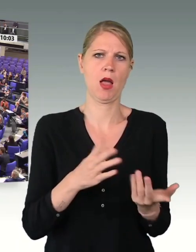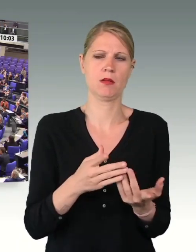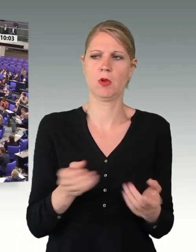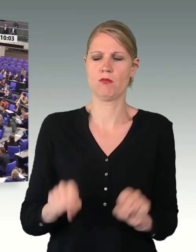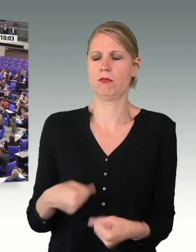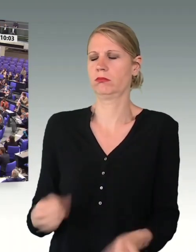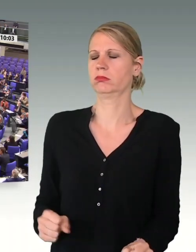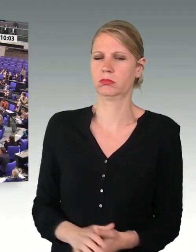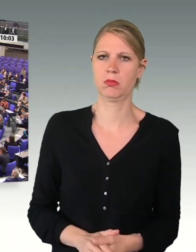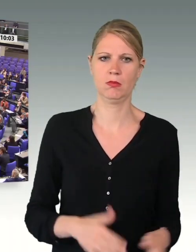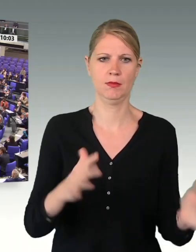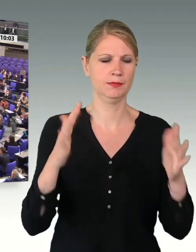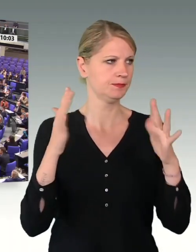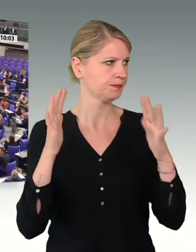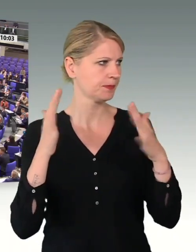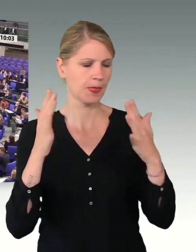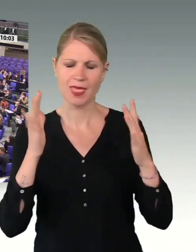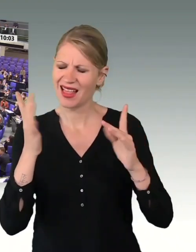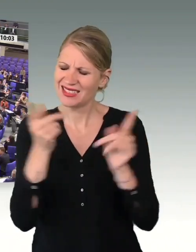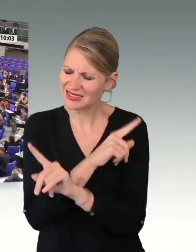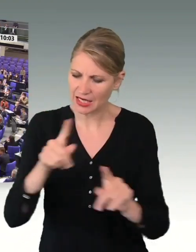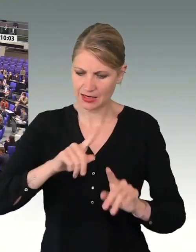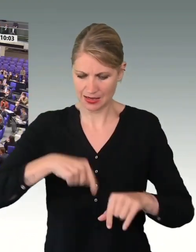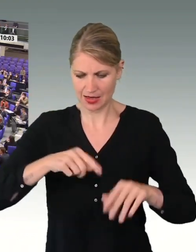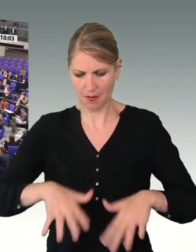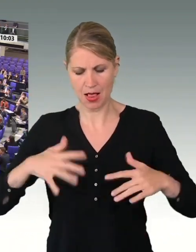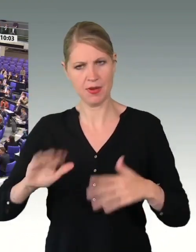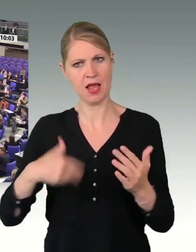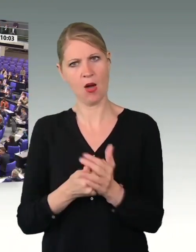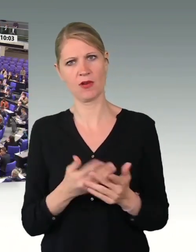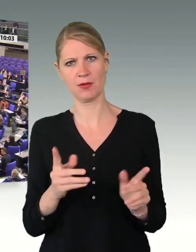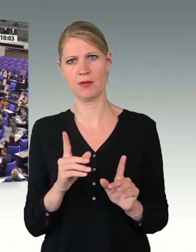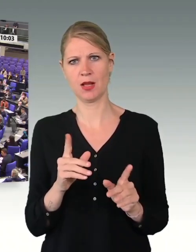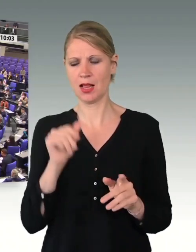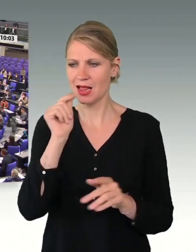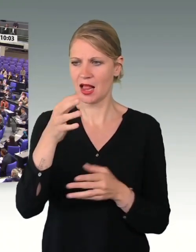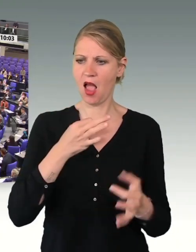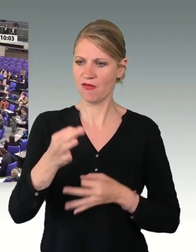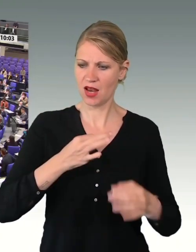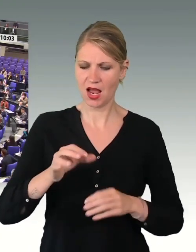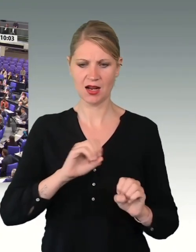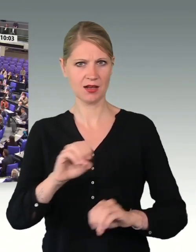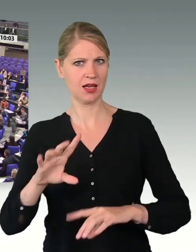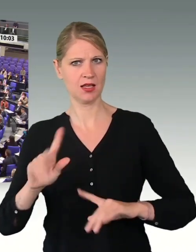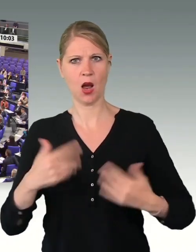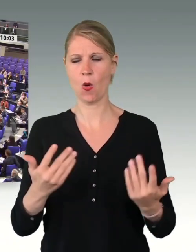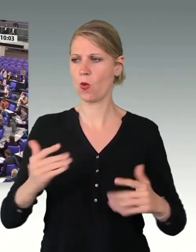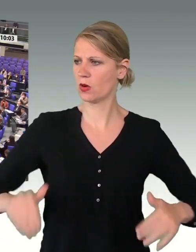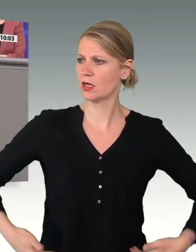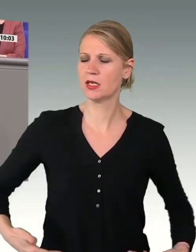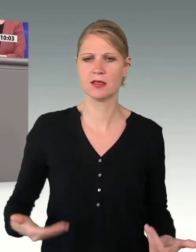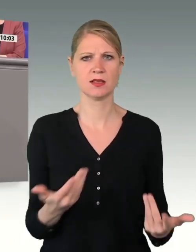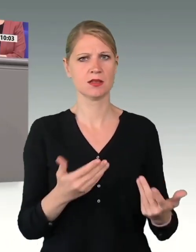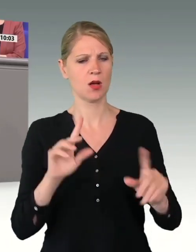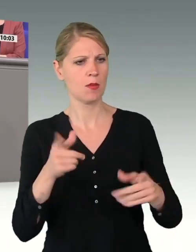Liebe Kolleginnen und Kollegen, nein, es ist die Aufgabe dieses Parlamentes, sich um eben diese Fragen zu kümmern, um die Attraktivität des Dienstes, um die Frage,